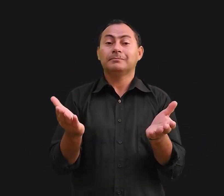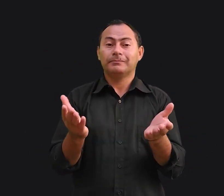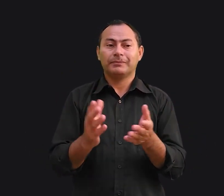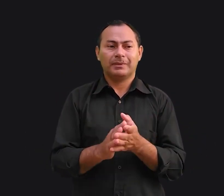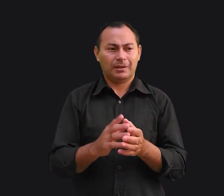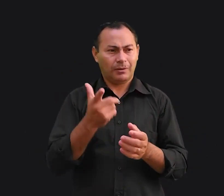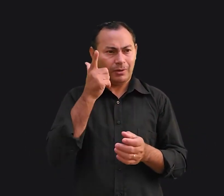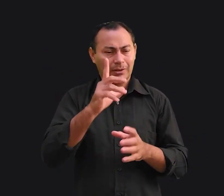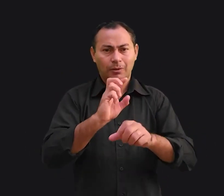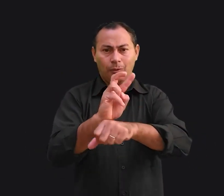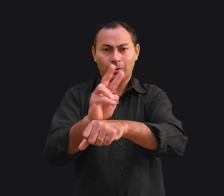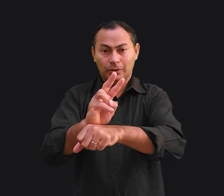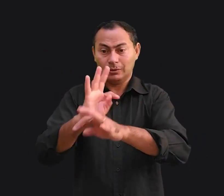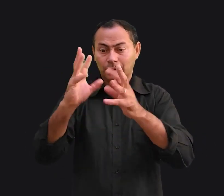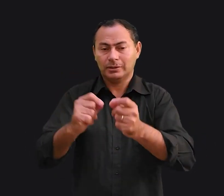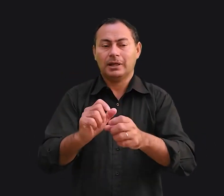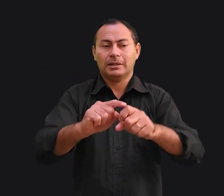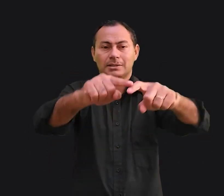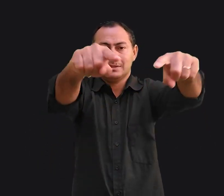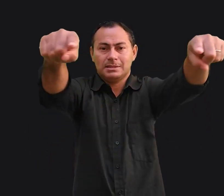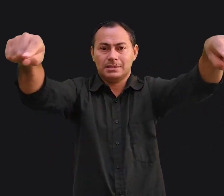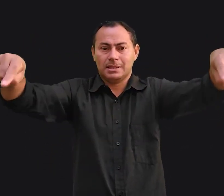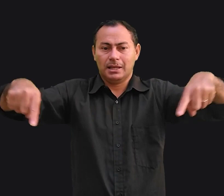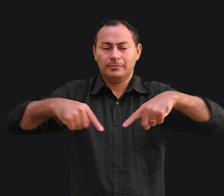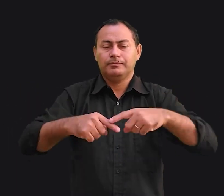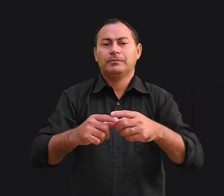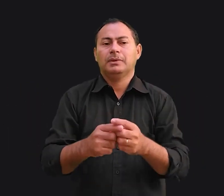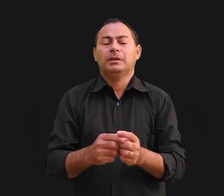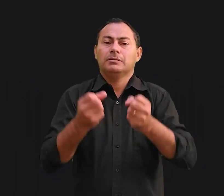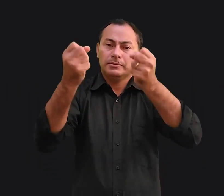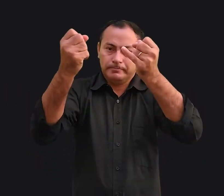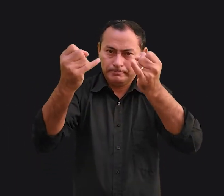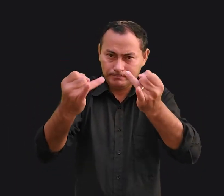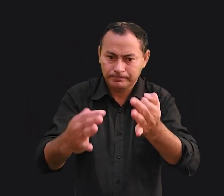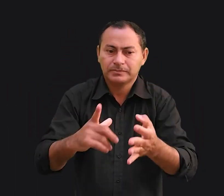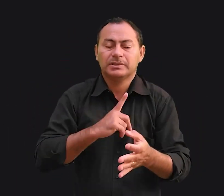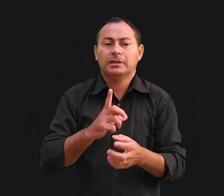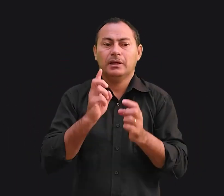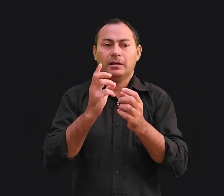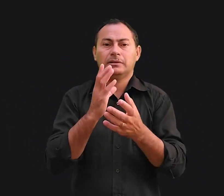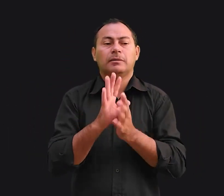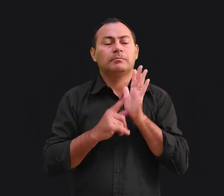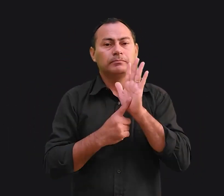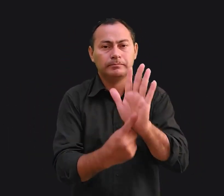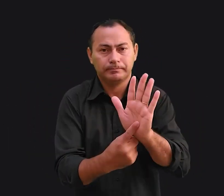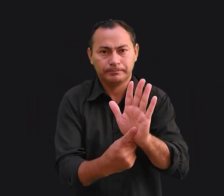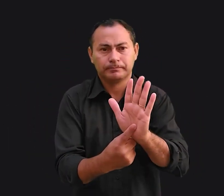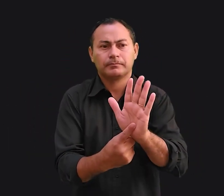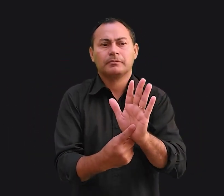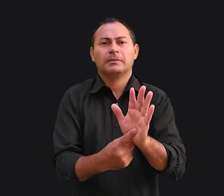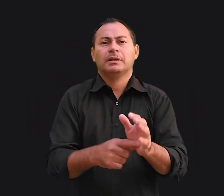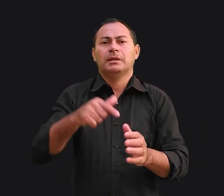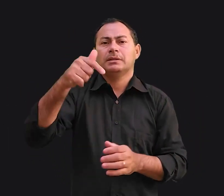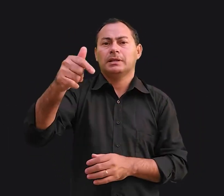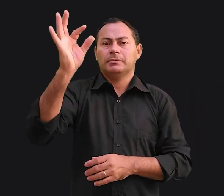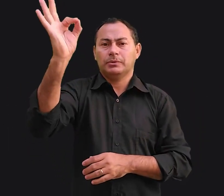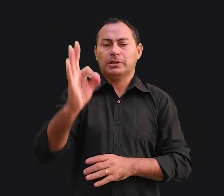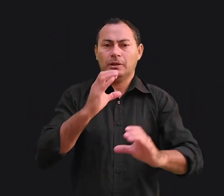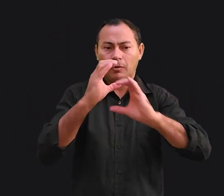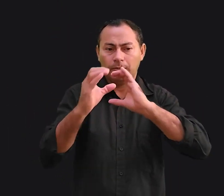Ele obteve controle completo da classe. Então nos explicou o que tinha acabado de demonstrar. 7% da comunicação